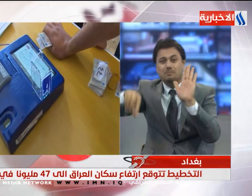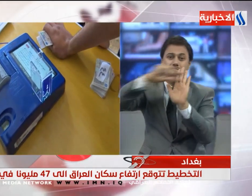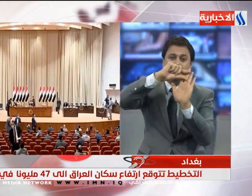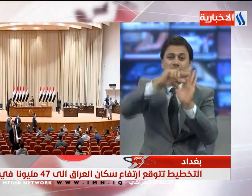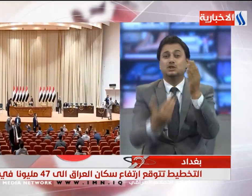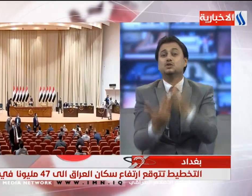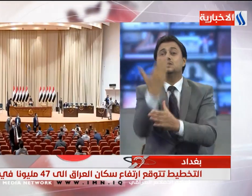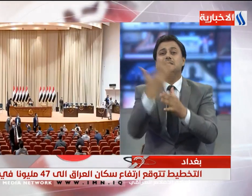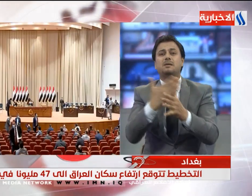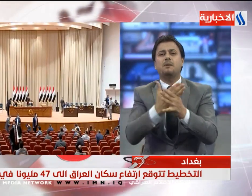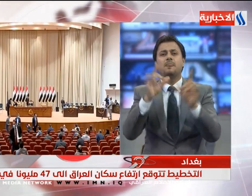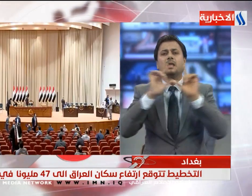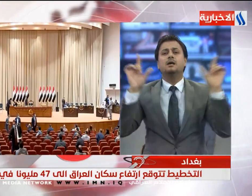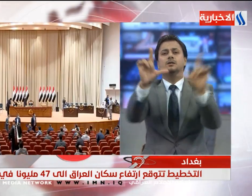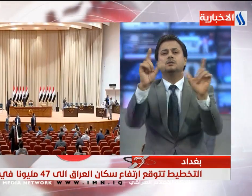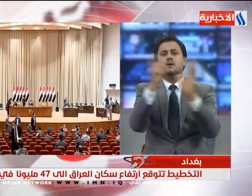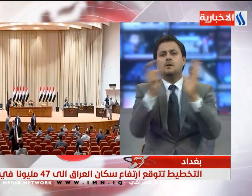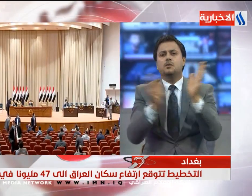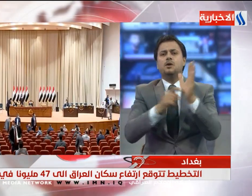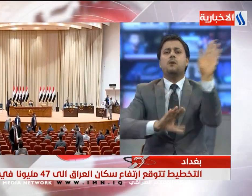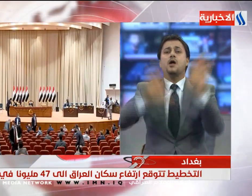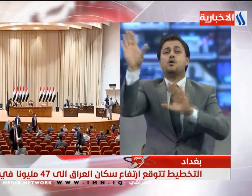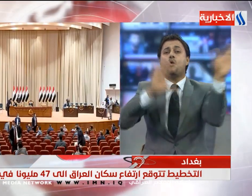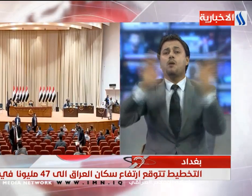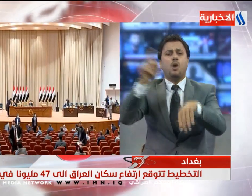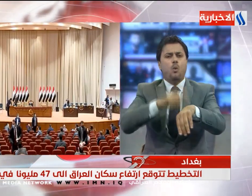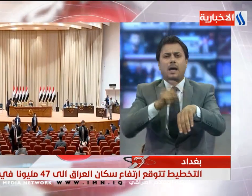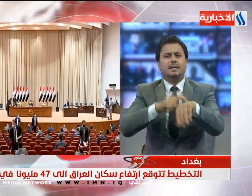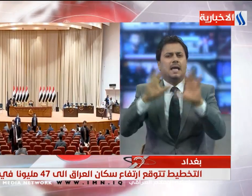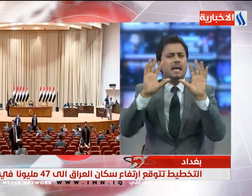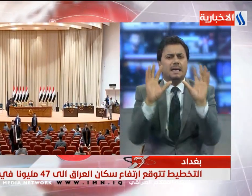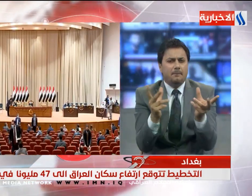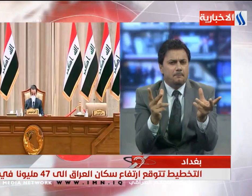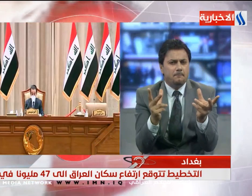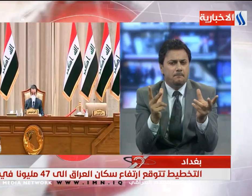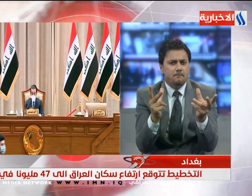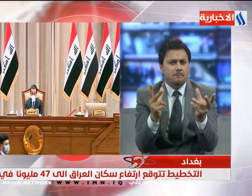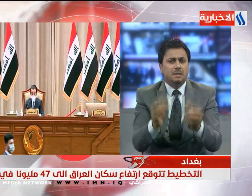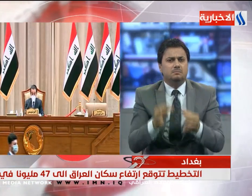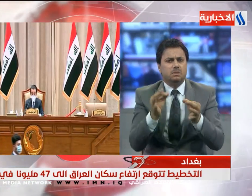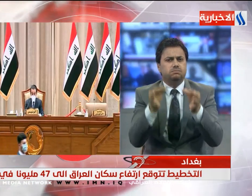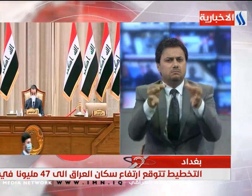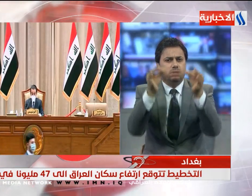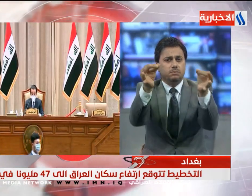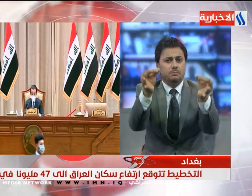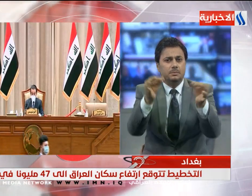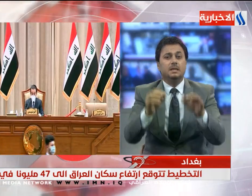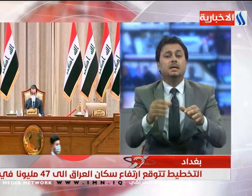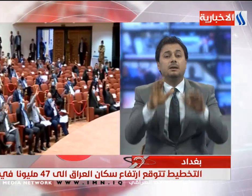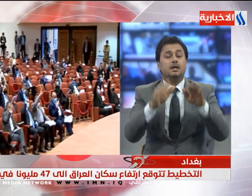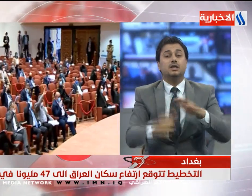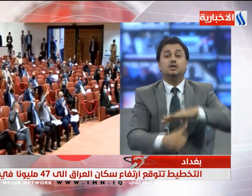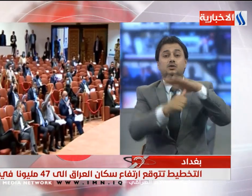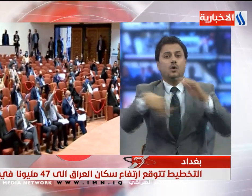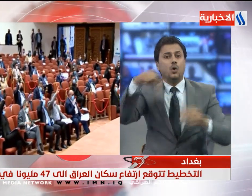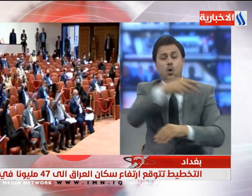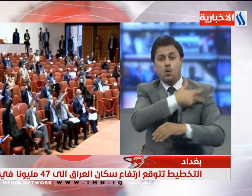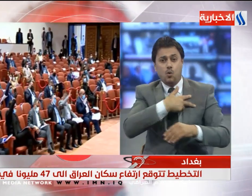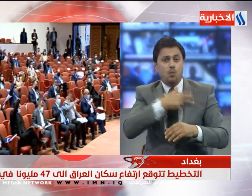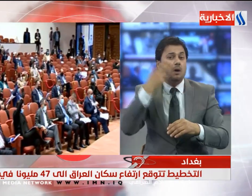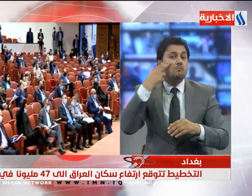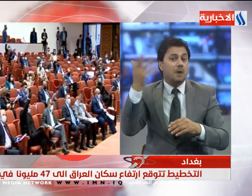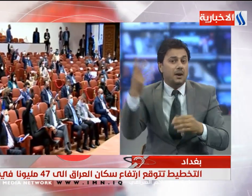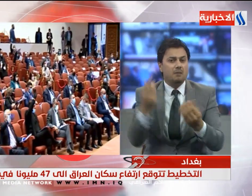القانونية النيابية عن المدة الزمنية اللازمة لاستكمال القانون الجديد وإرساله إلى رئيس الجمهورية للمصادقة عليه